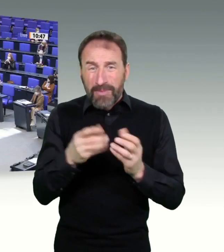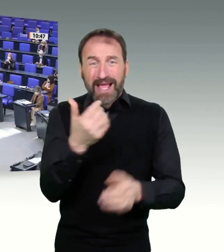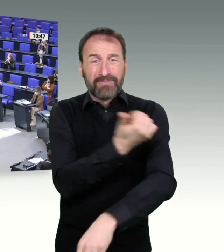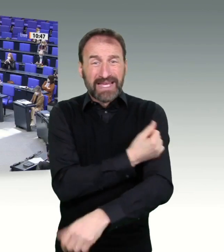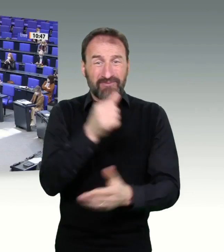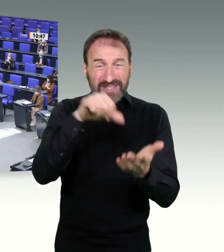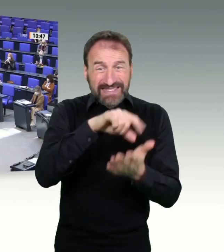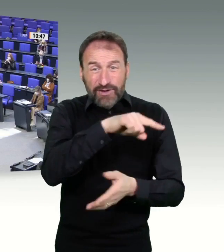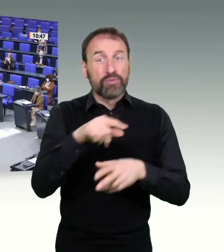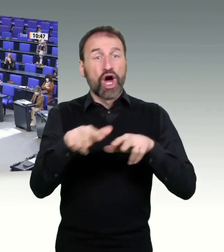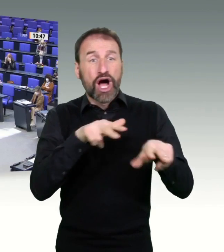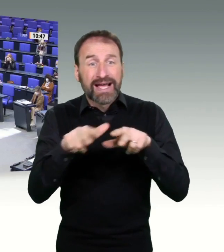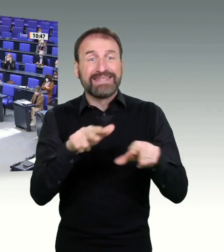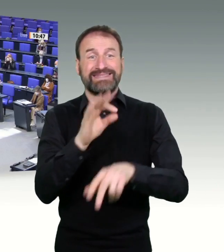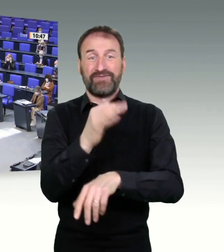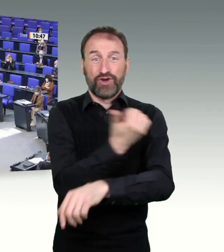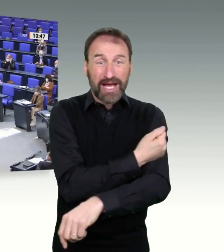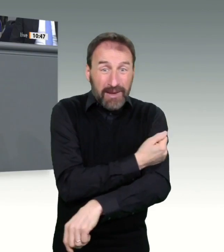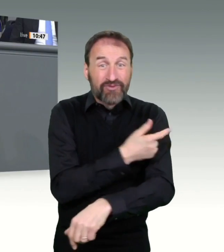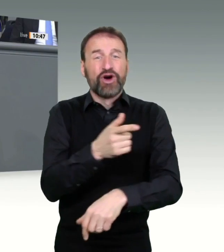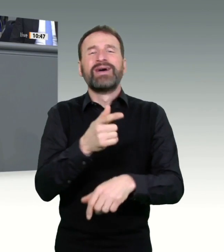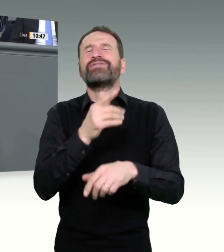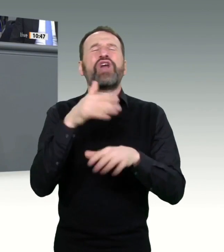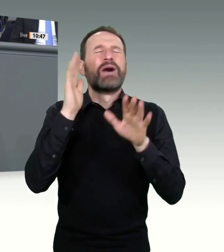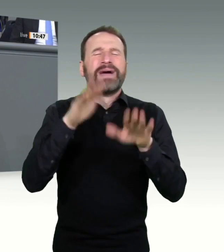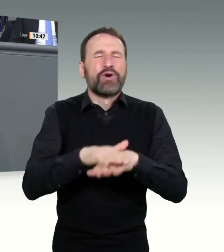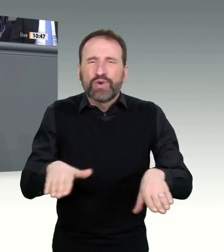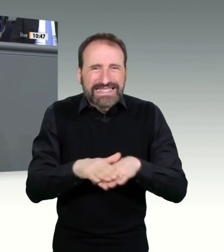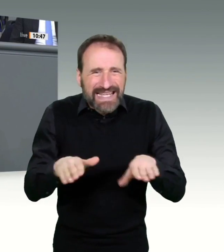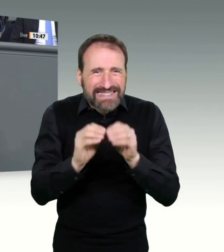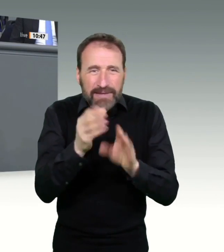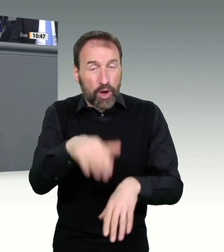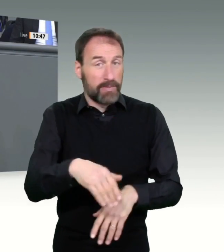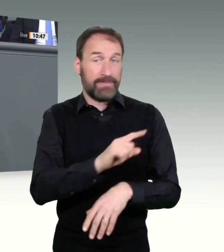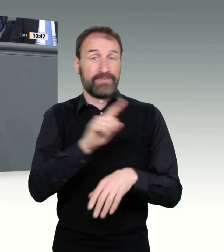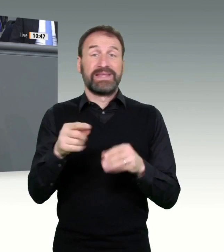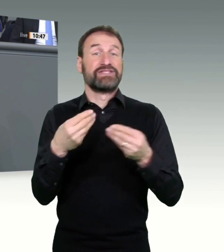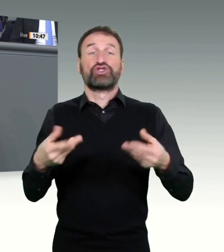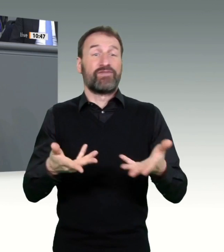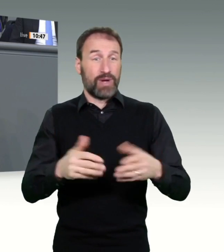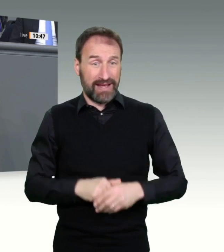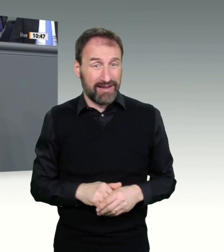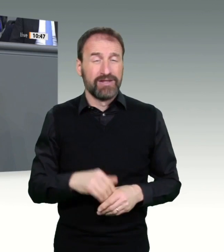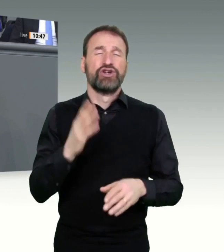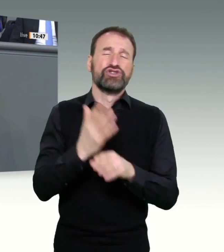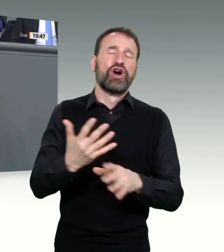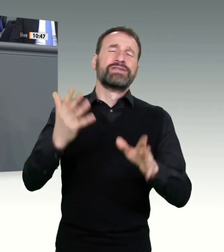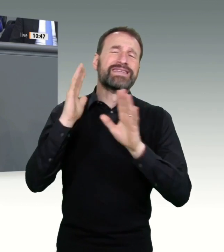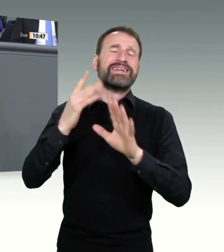Überall fehlt es an personellen, finanziellen und anderen Ressourcen, auch und gerade im öffentlichen Gesundheitsdienst. Dazu